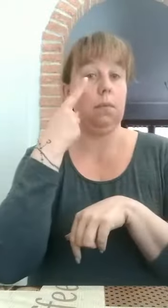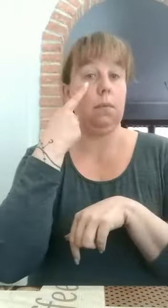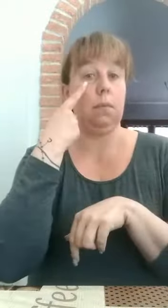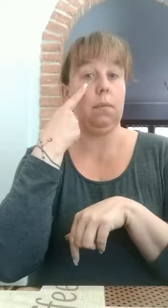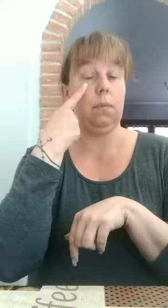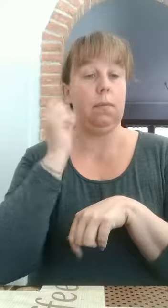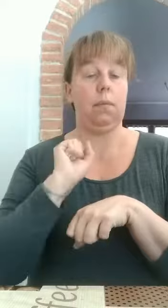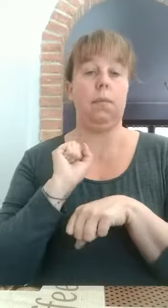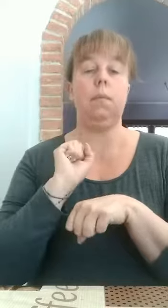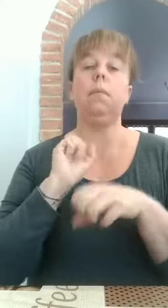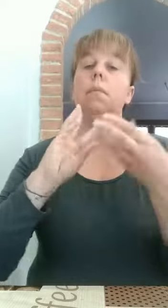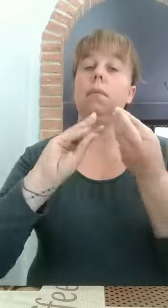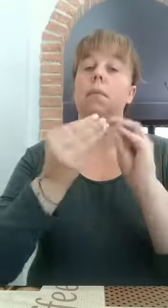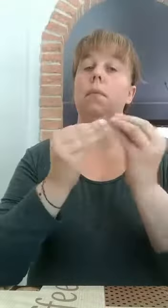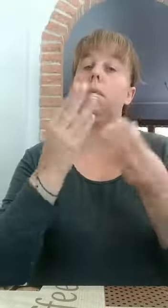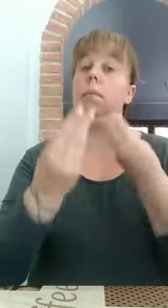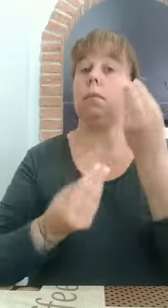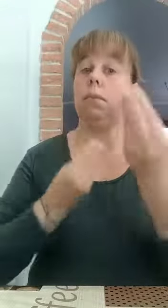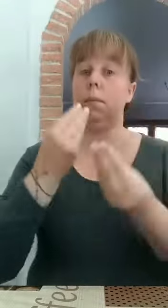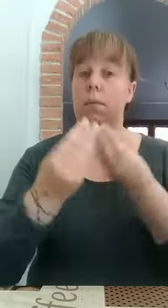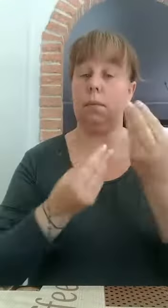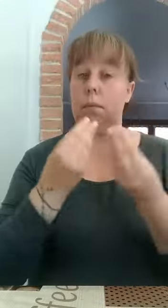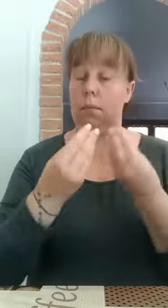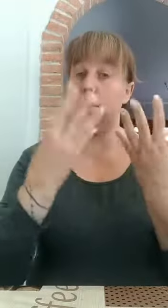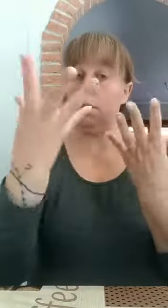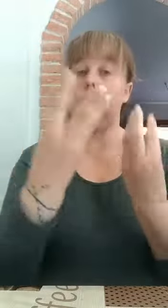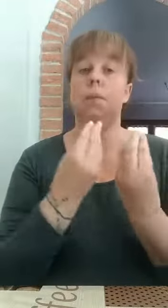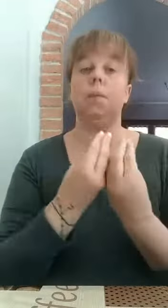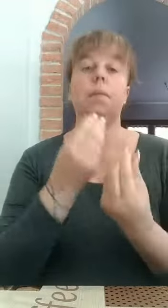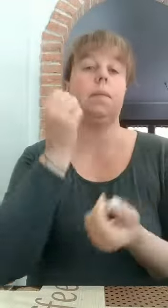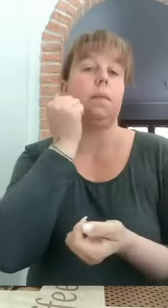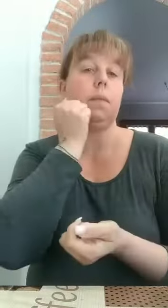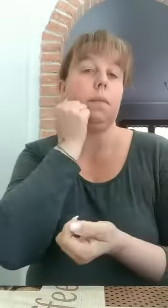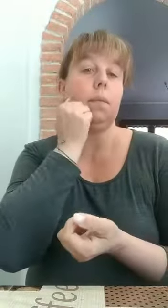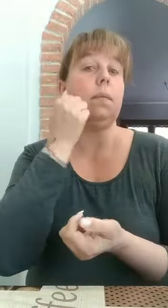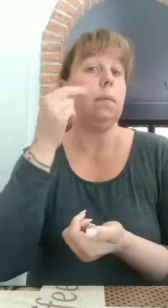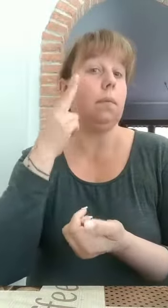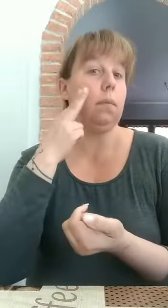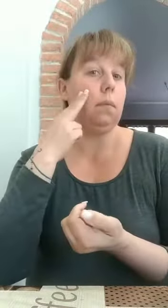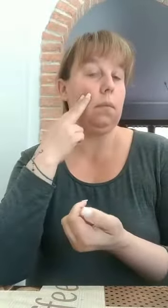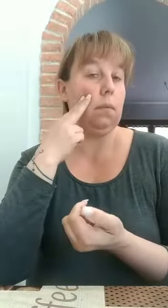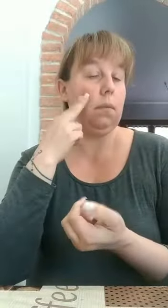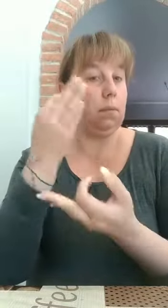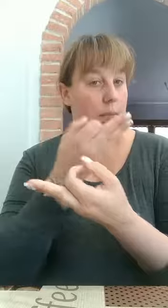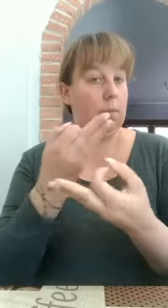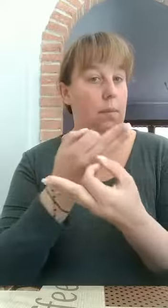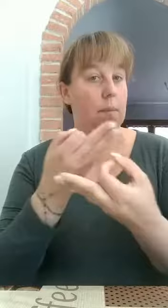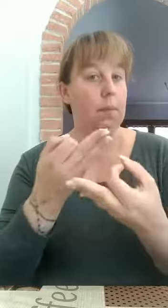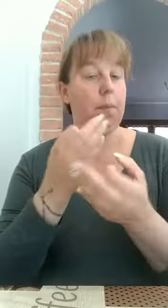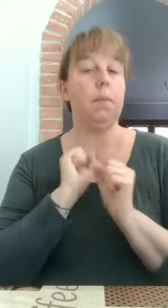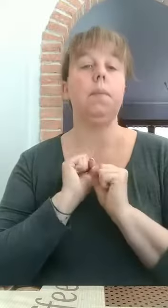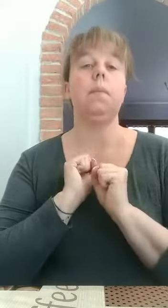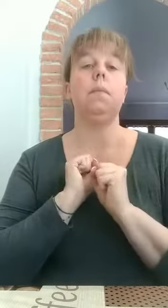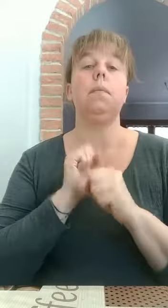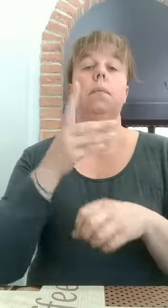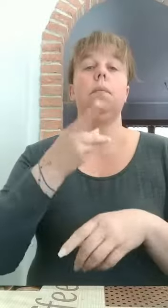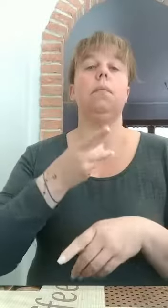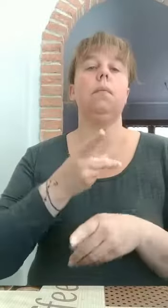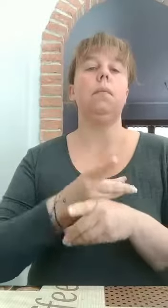questa volta lo facciamo giocando un po e chiediamo l'aiuto di mamma e papà per giocare assieme ci serviranno una serie di oggetti da disporre